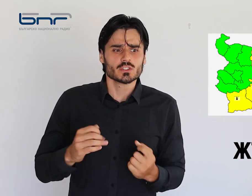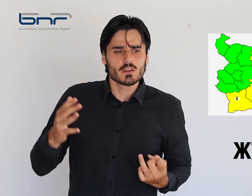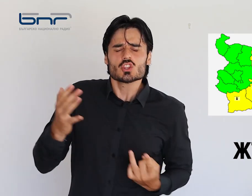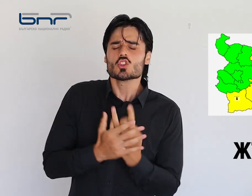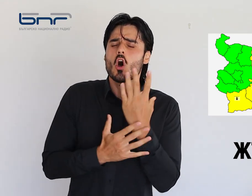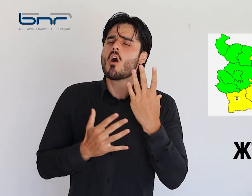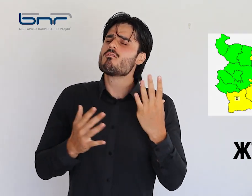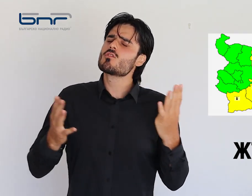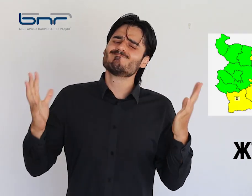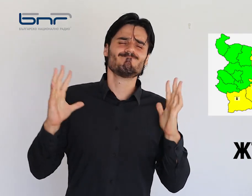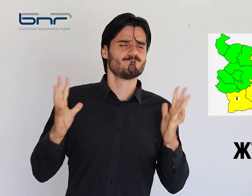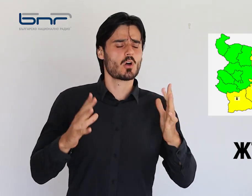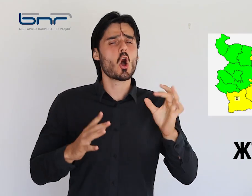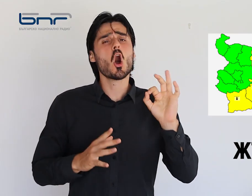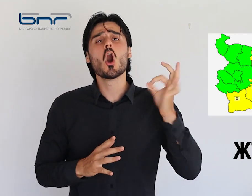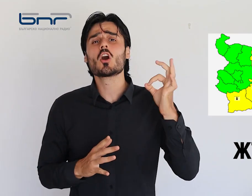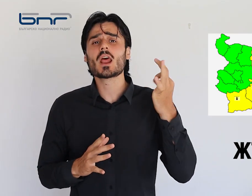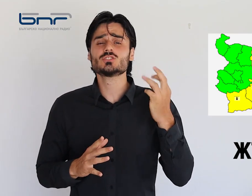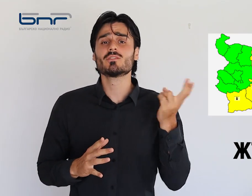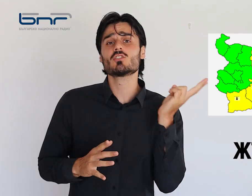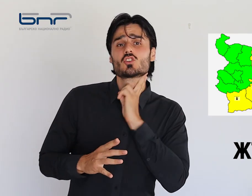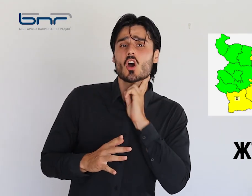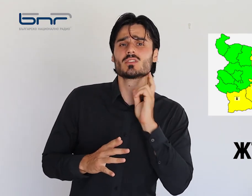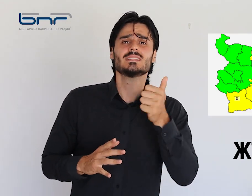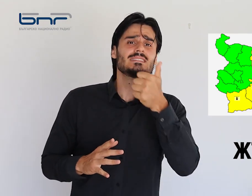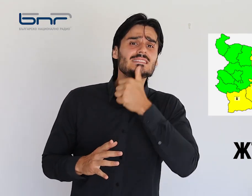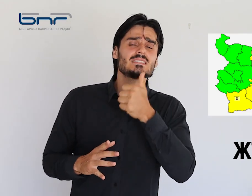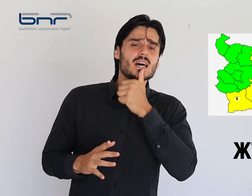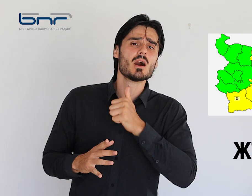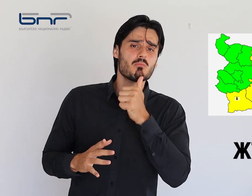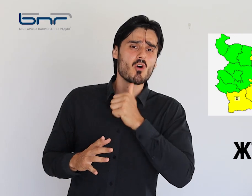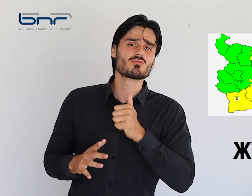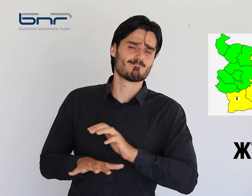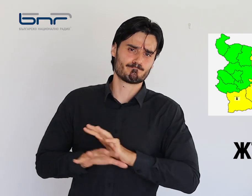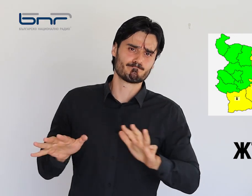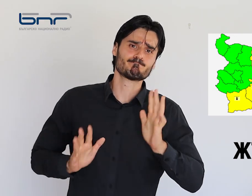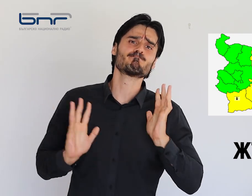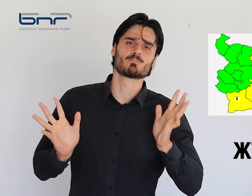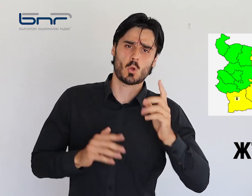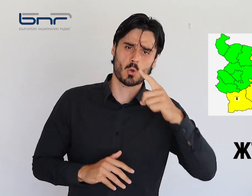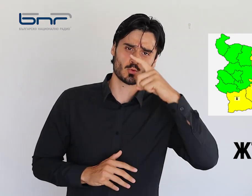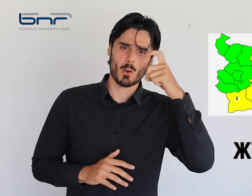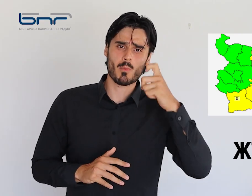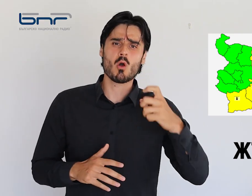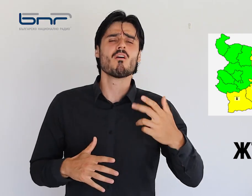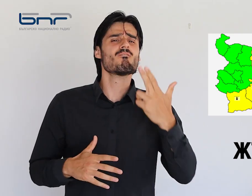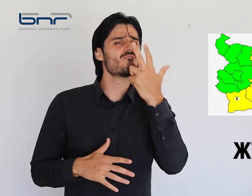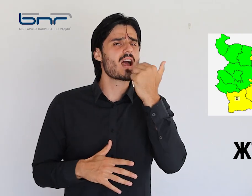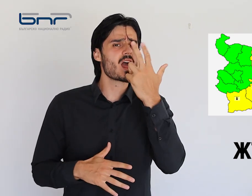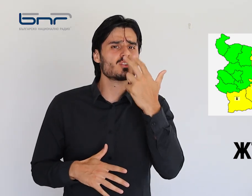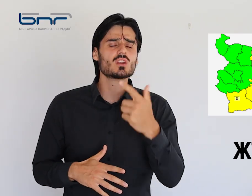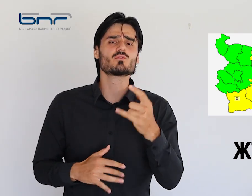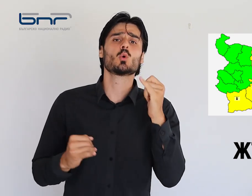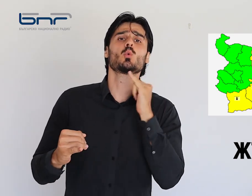пик на жегата и оранжев код е обявен за събута за горно-тракийската низина, както и за Велико-Търновска, Русенска и